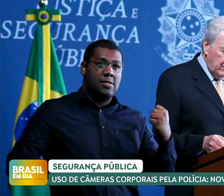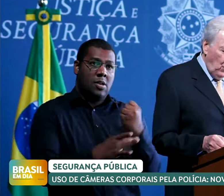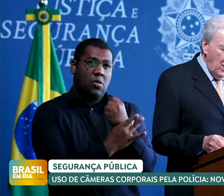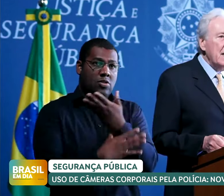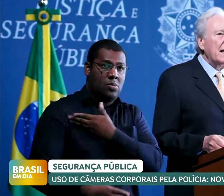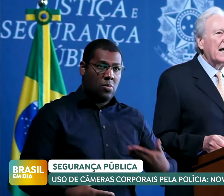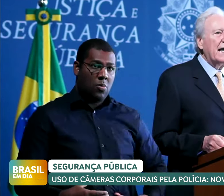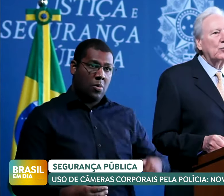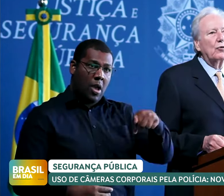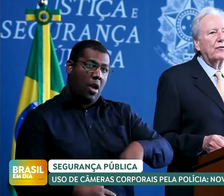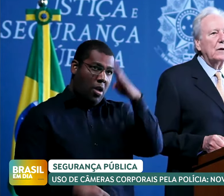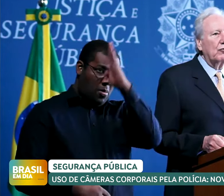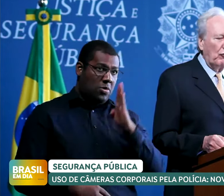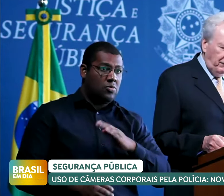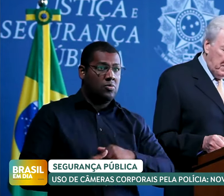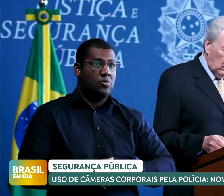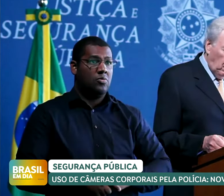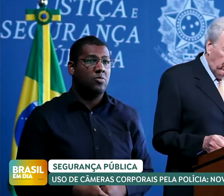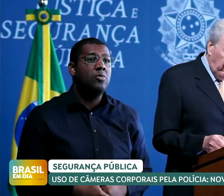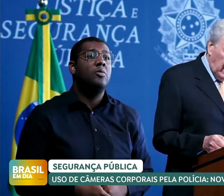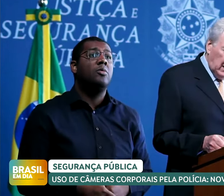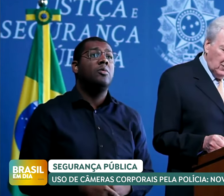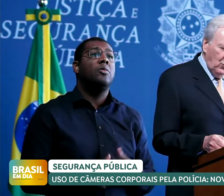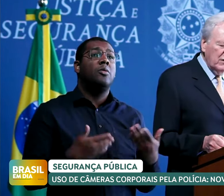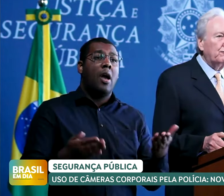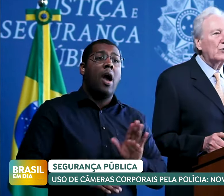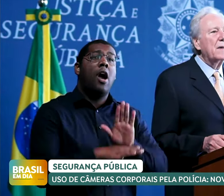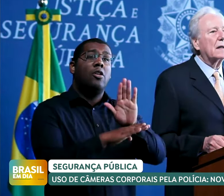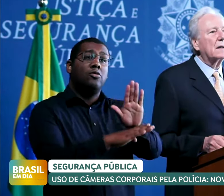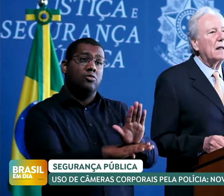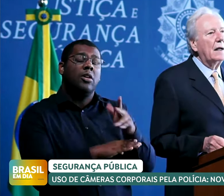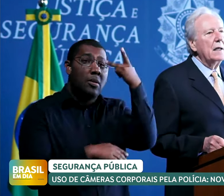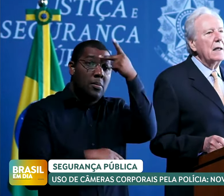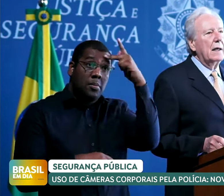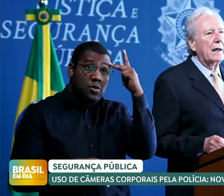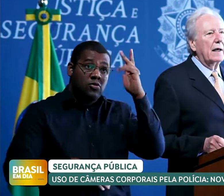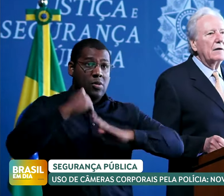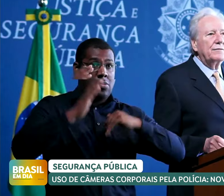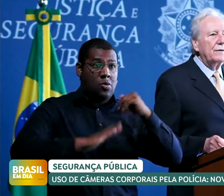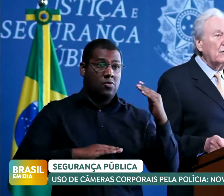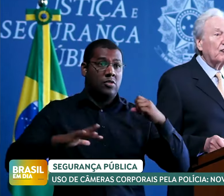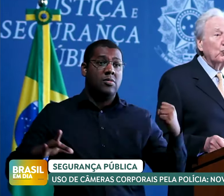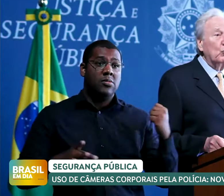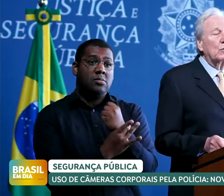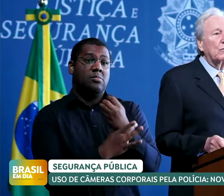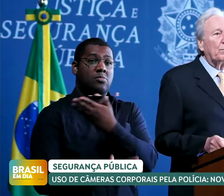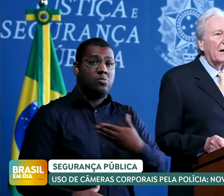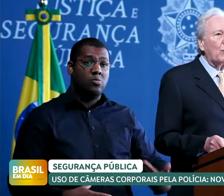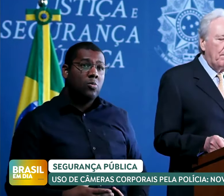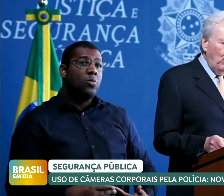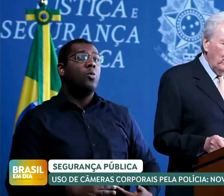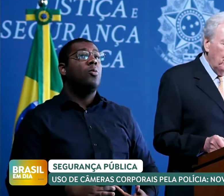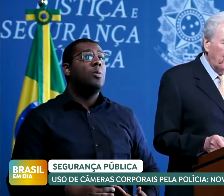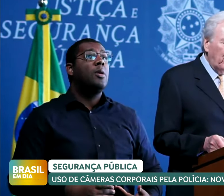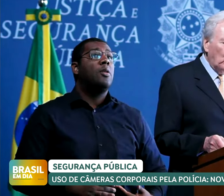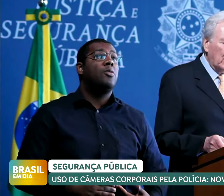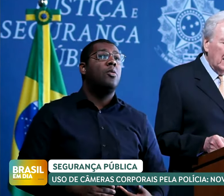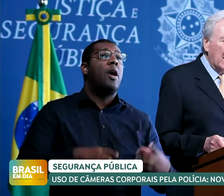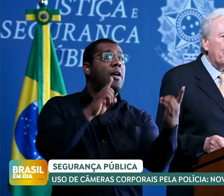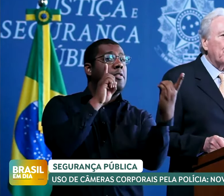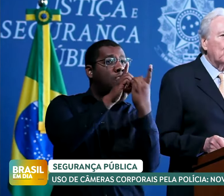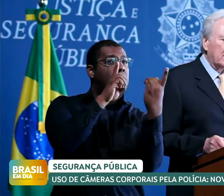objetivo reduzir o sofrimento psíquico e fundamentar, enfim, estudos para o apoio